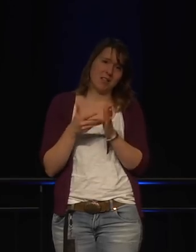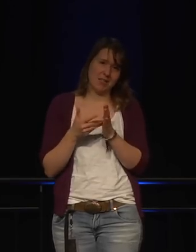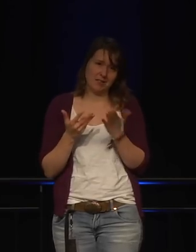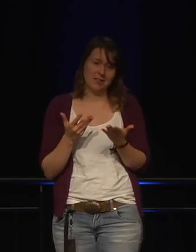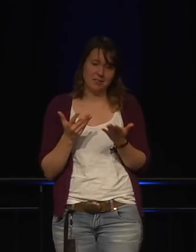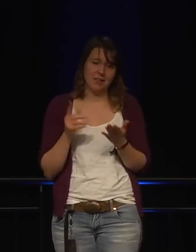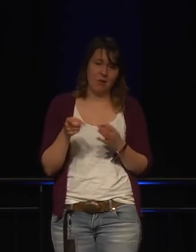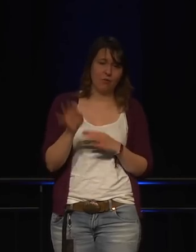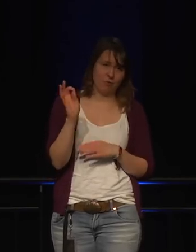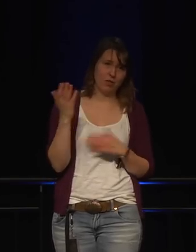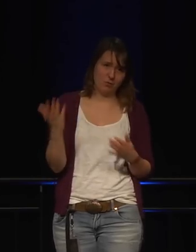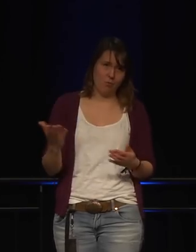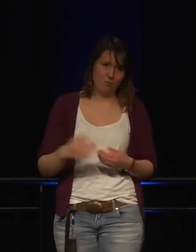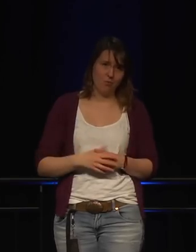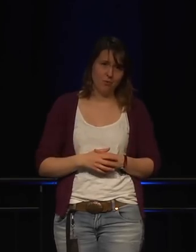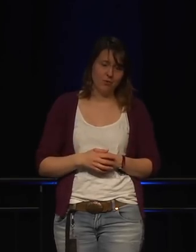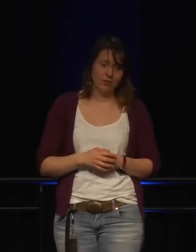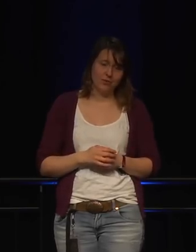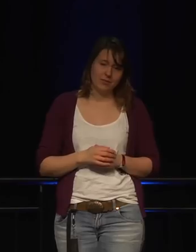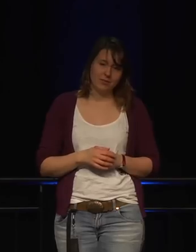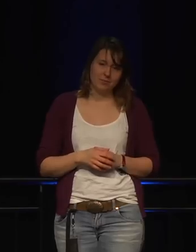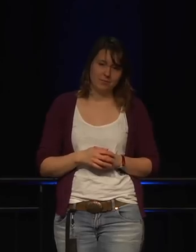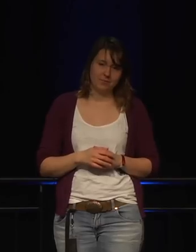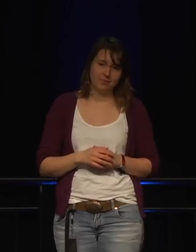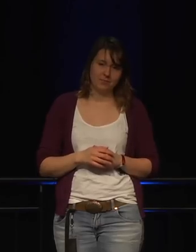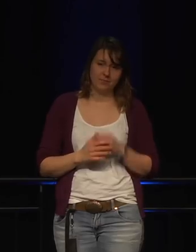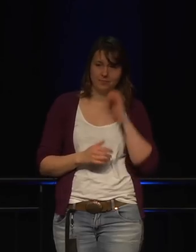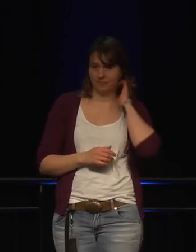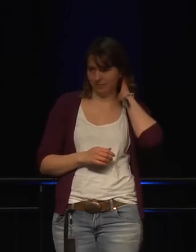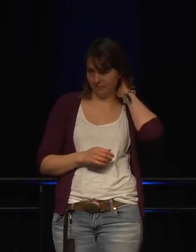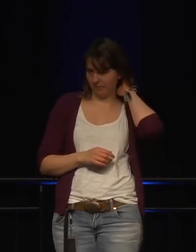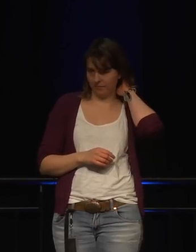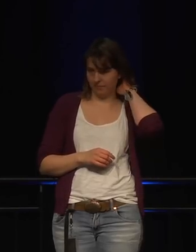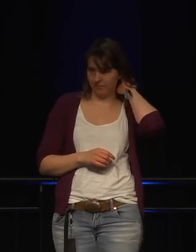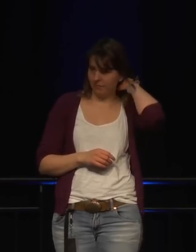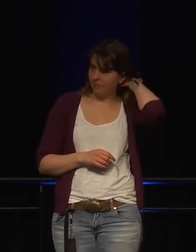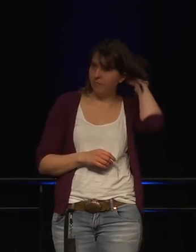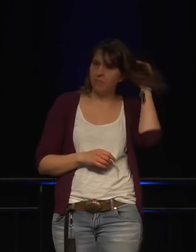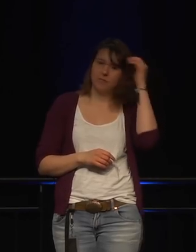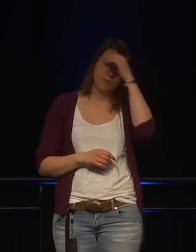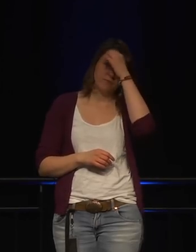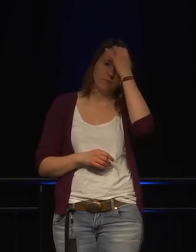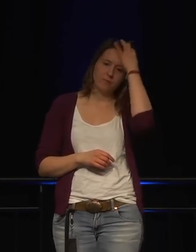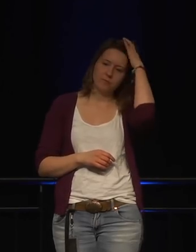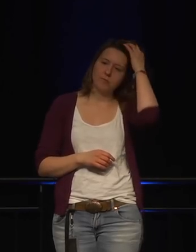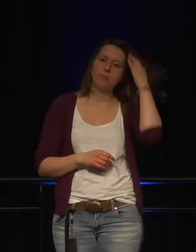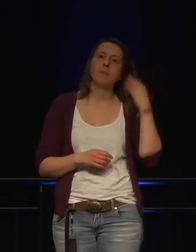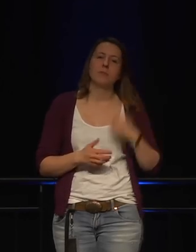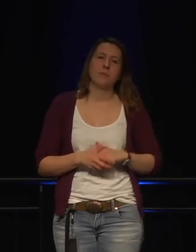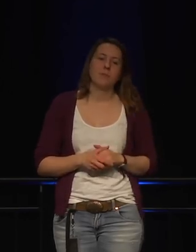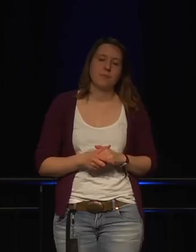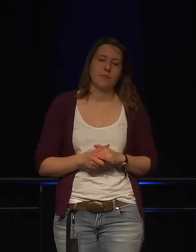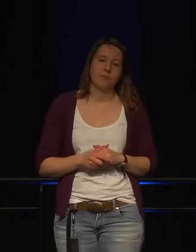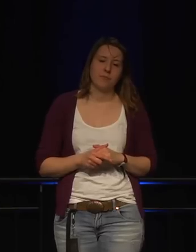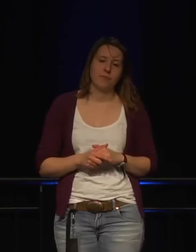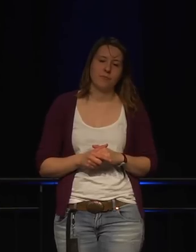Das hat auch Stiftung Warentest darüber herausgefunden, über die Geräte.